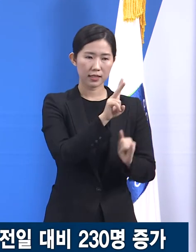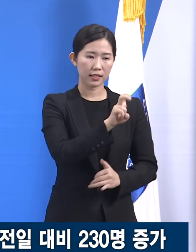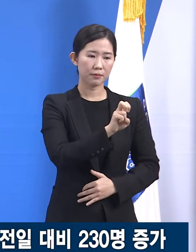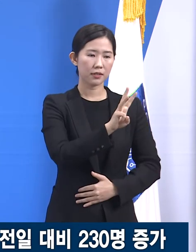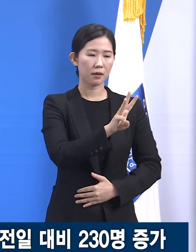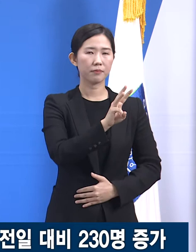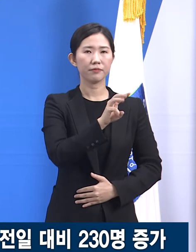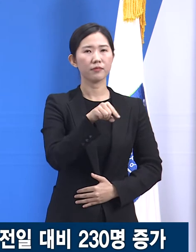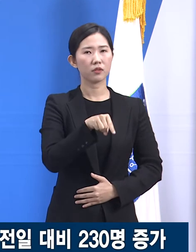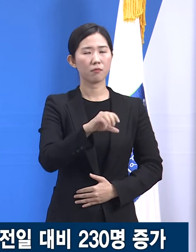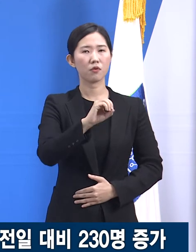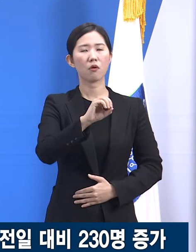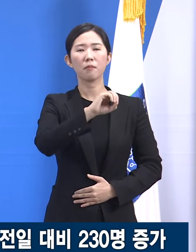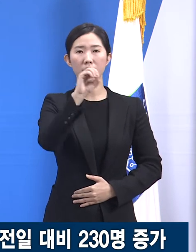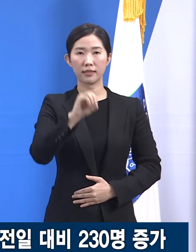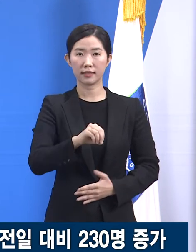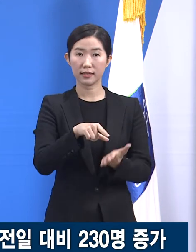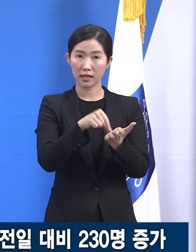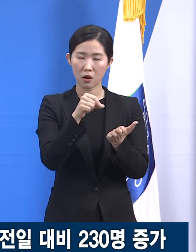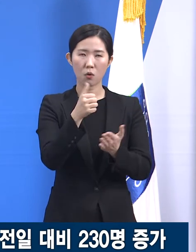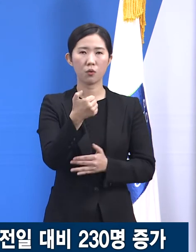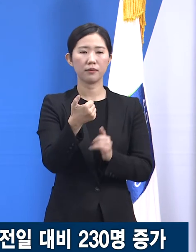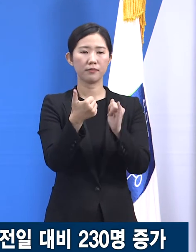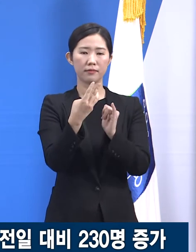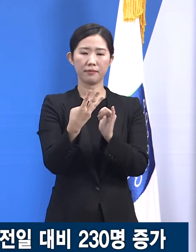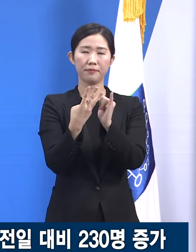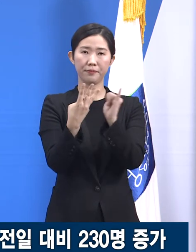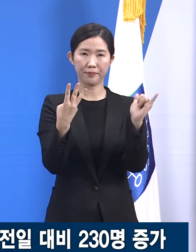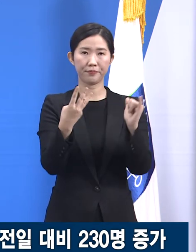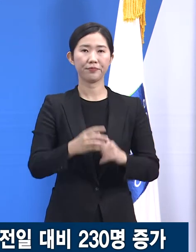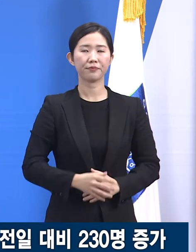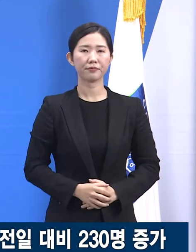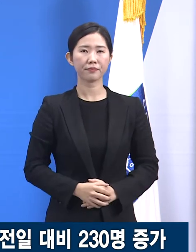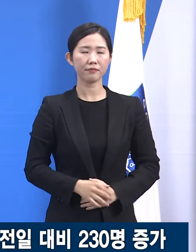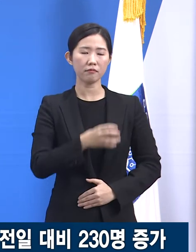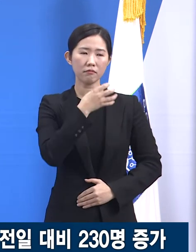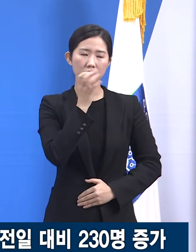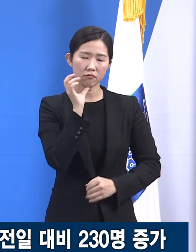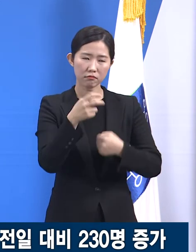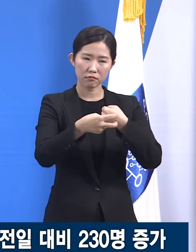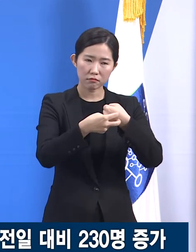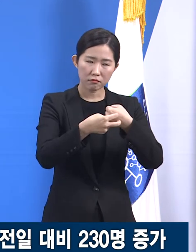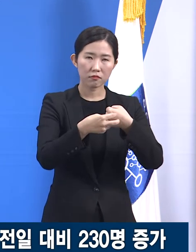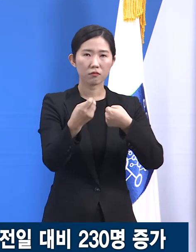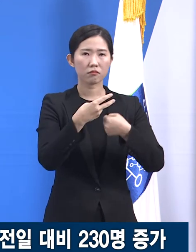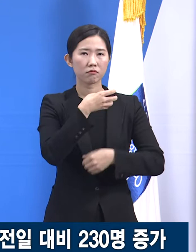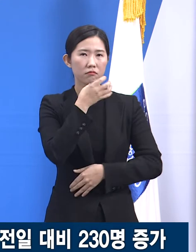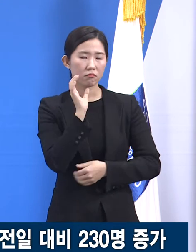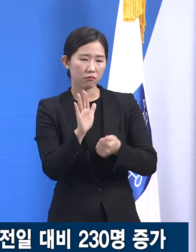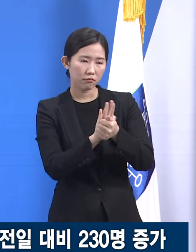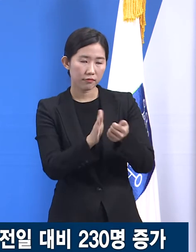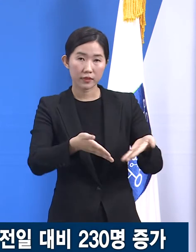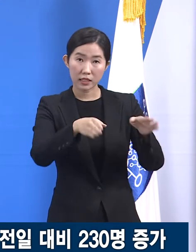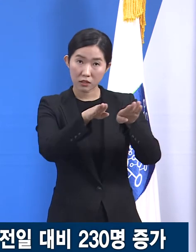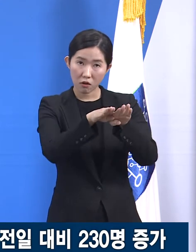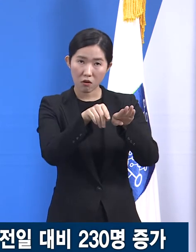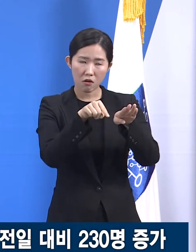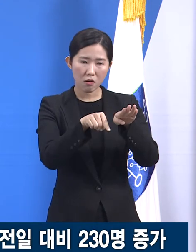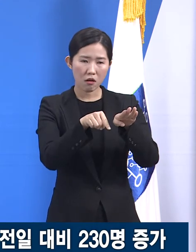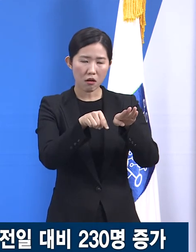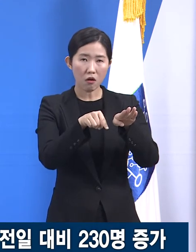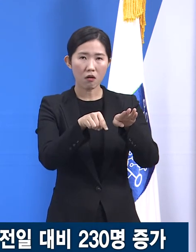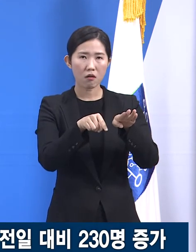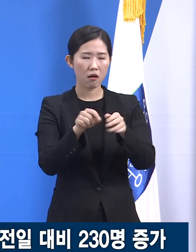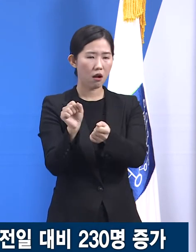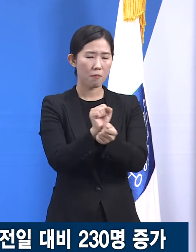.0%인 53명입니다. 요양병원, 노인 요양시설 등 취약기관 관련 확진자는